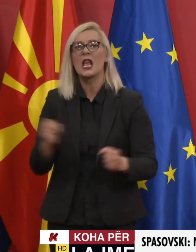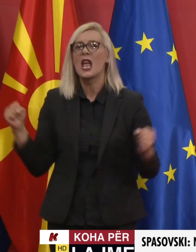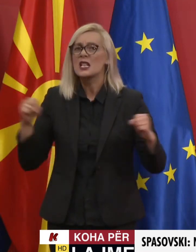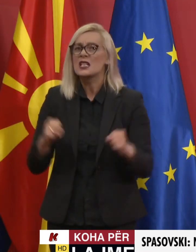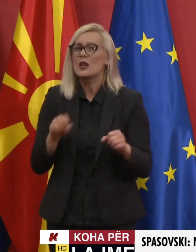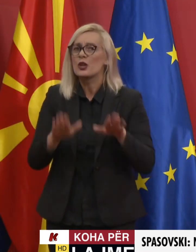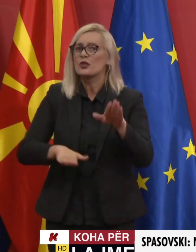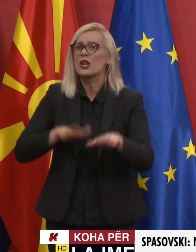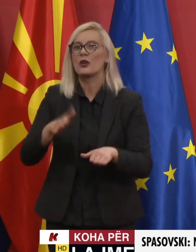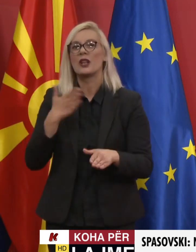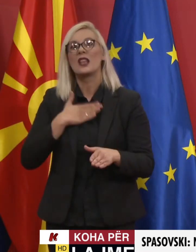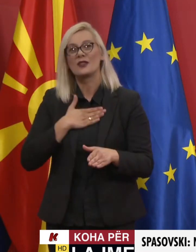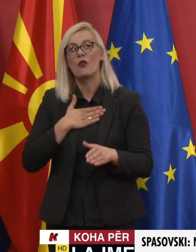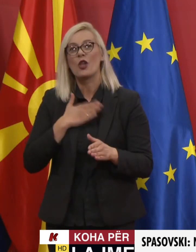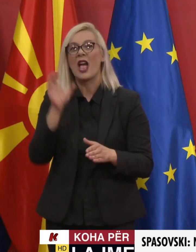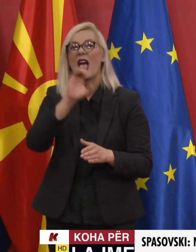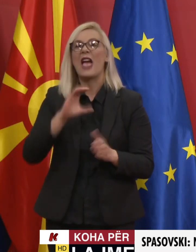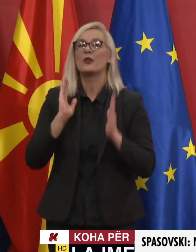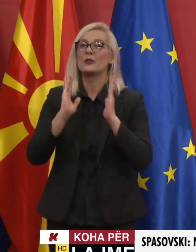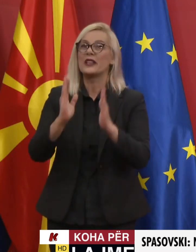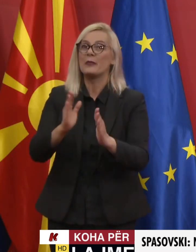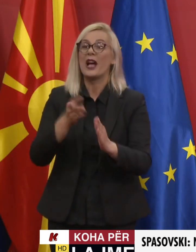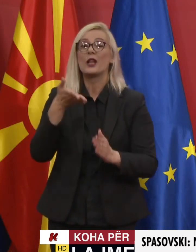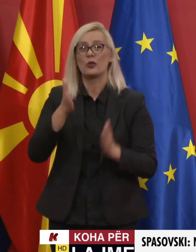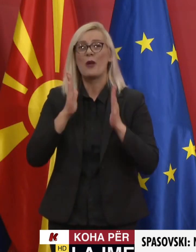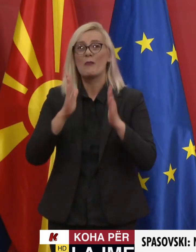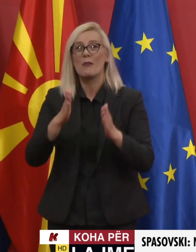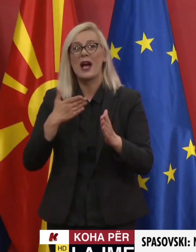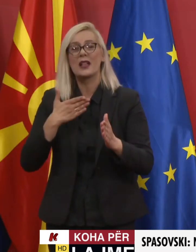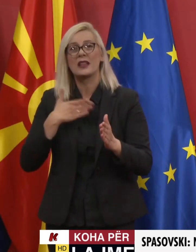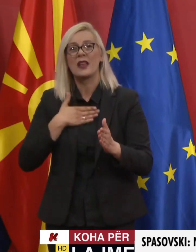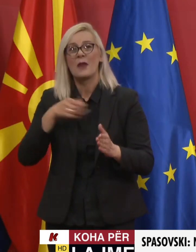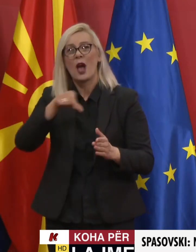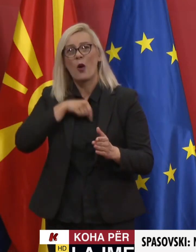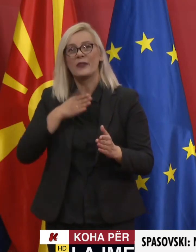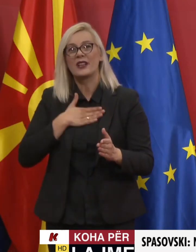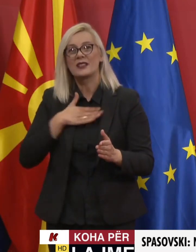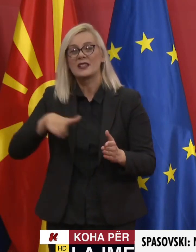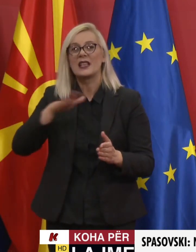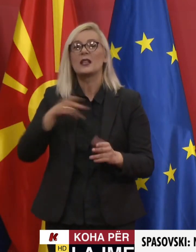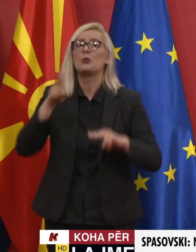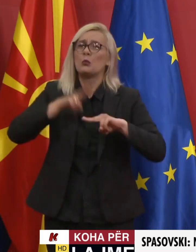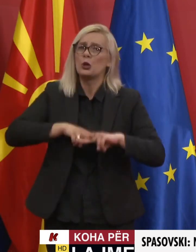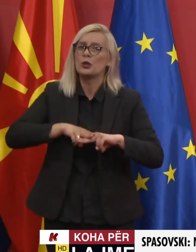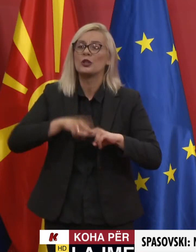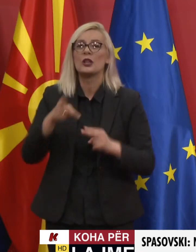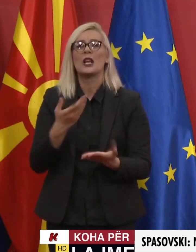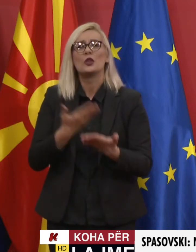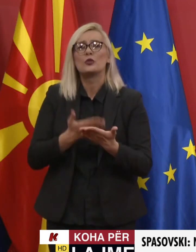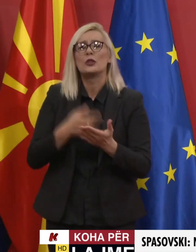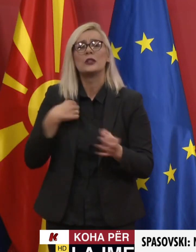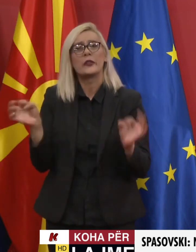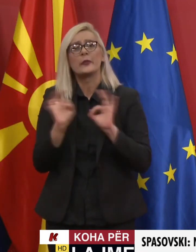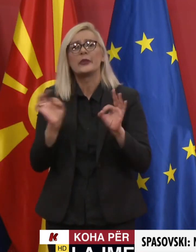Komisioni Evropian njëftoj të mërkurën si ka paracitur kshilit, projektin e kornizës të bisedimeve për antarësim me Shqiprin dhe Macedonin e